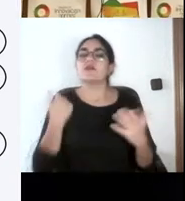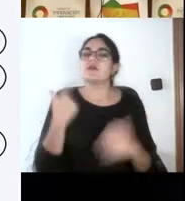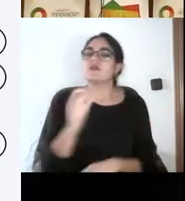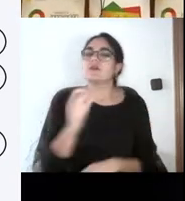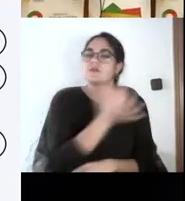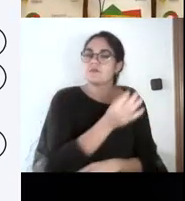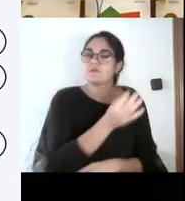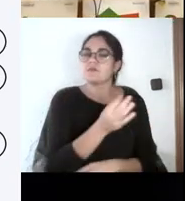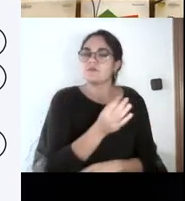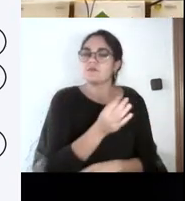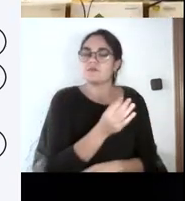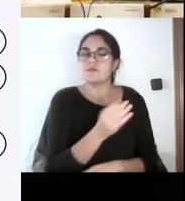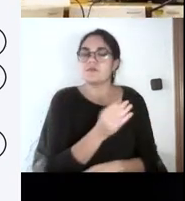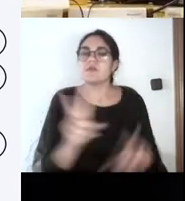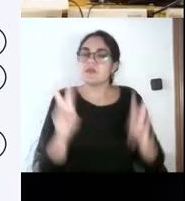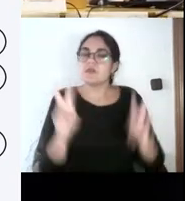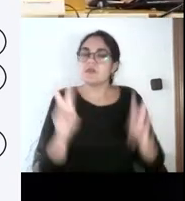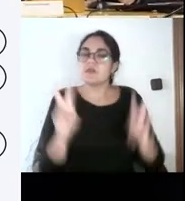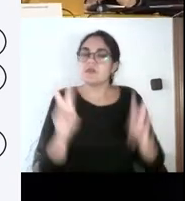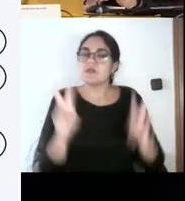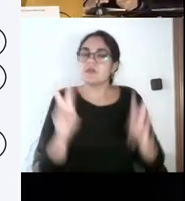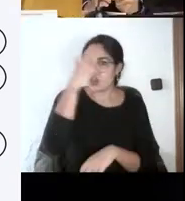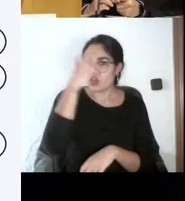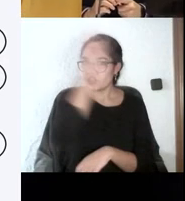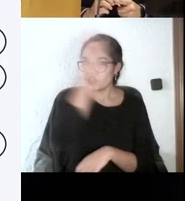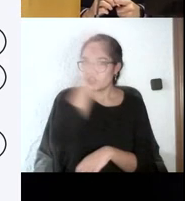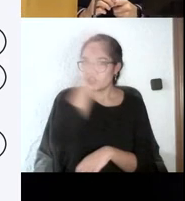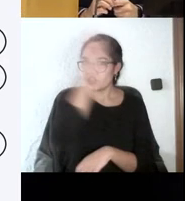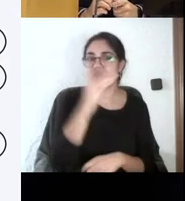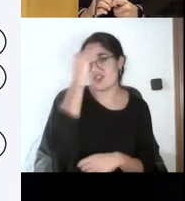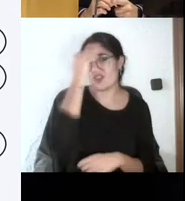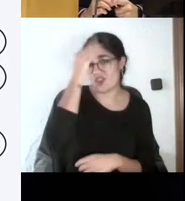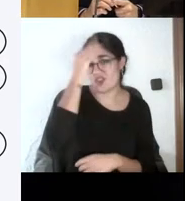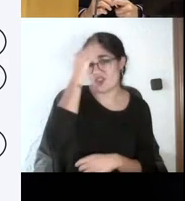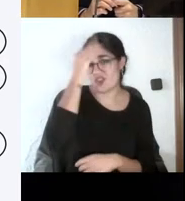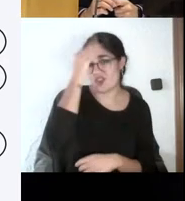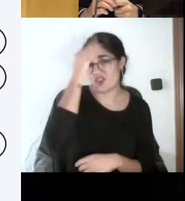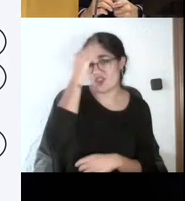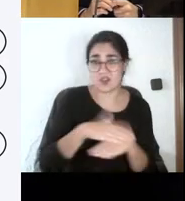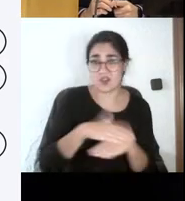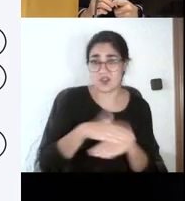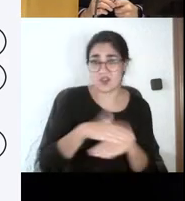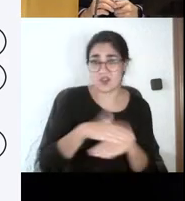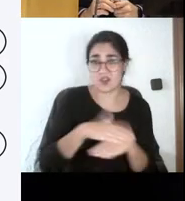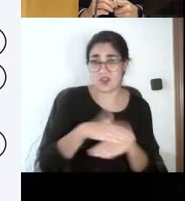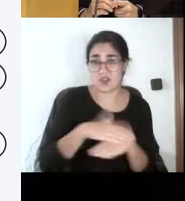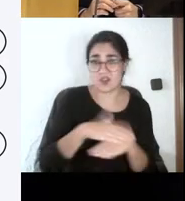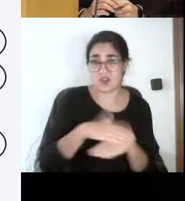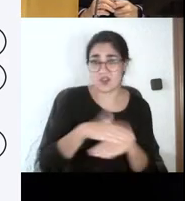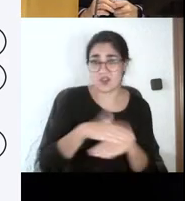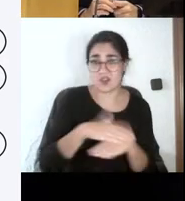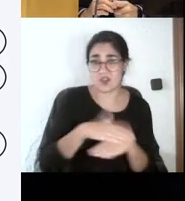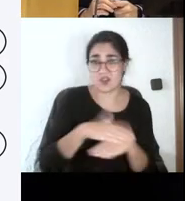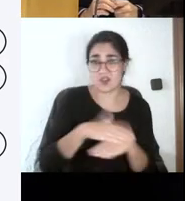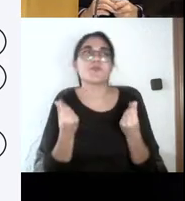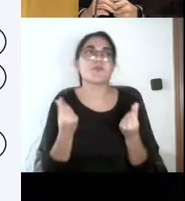de los conocimientos más básicos de una asignatura, siempre he tenido mis dudas.